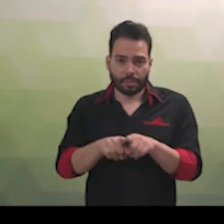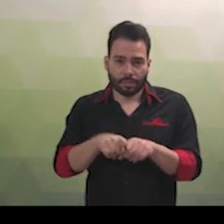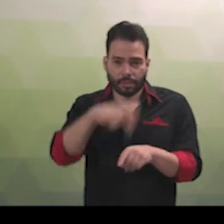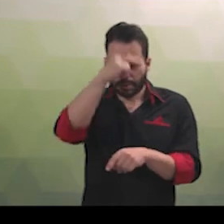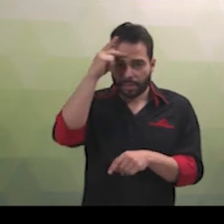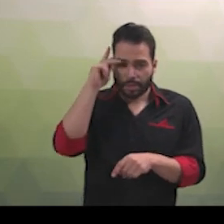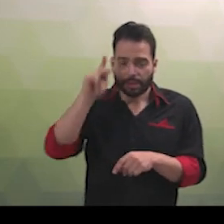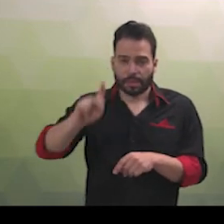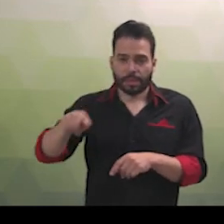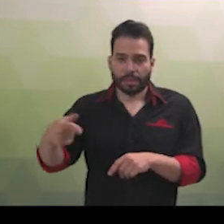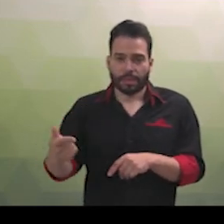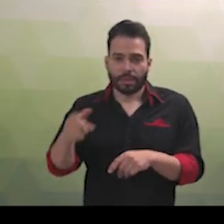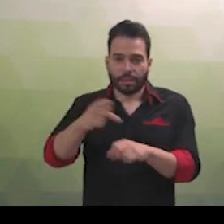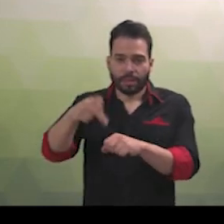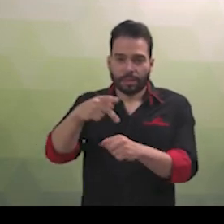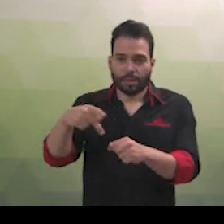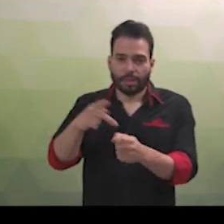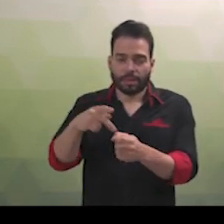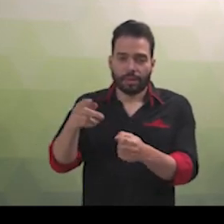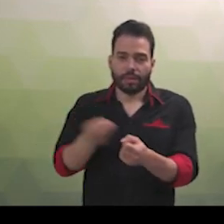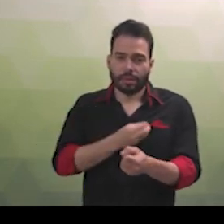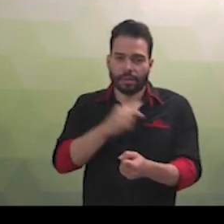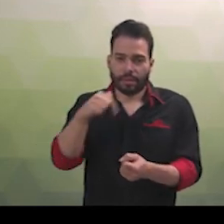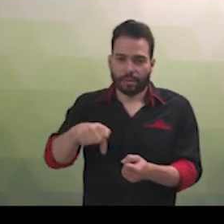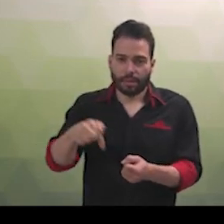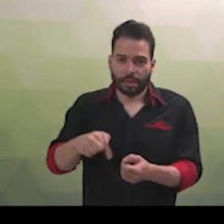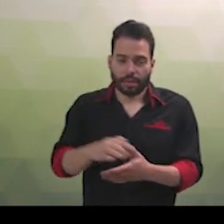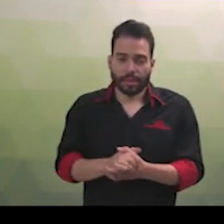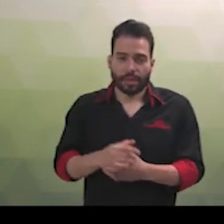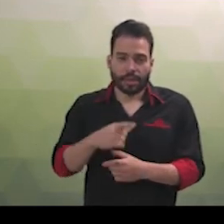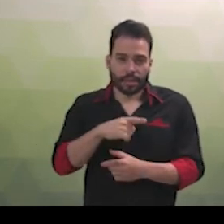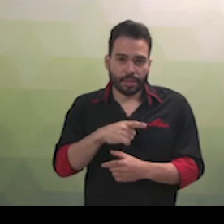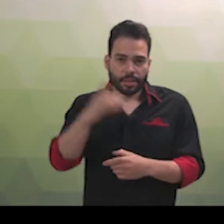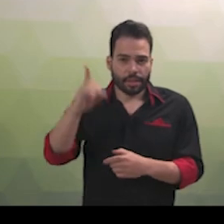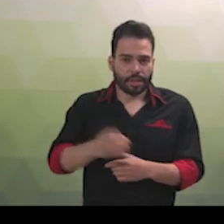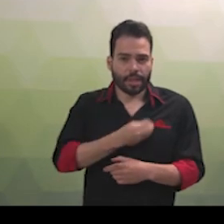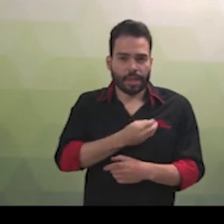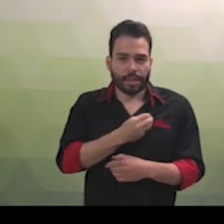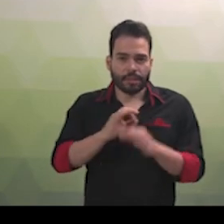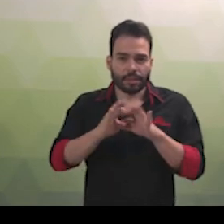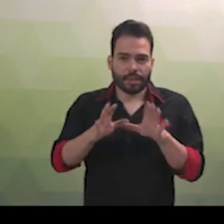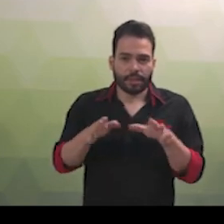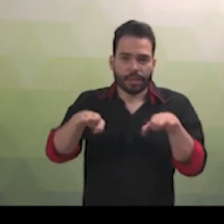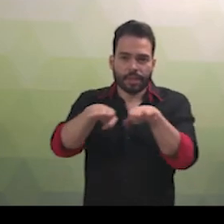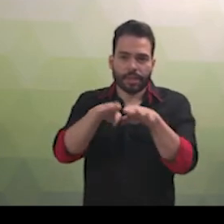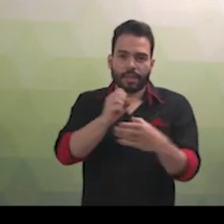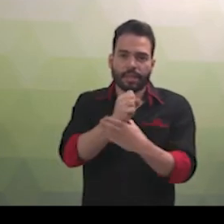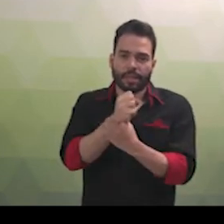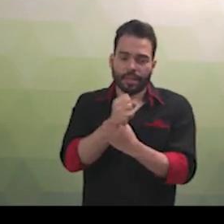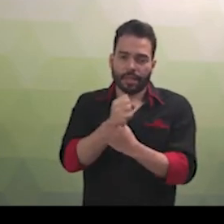estrangeiros residentes no país a inviolabilidade do direito à vida, à liberdade, à igualdade, à segurança e